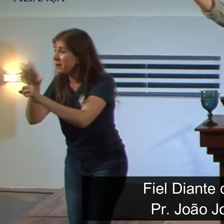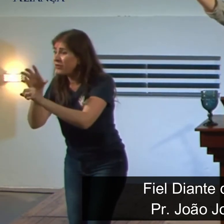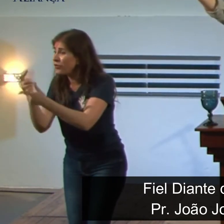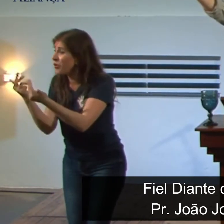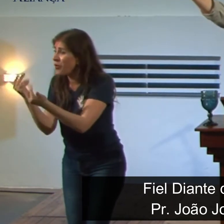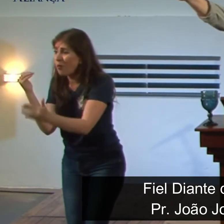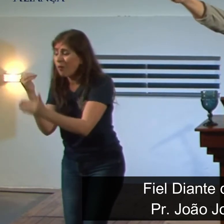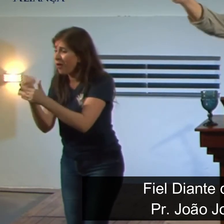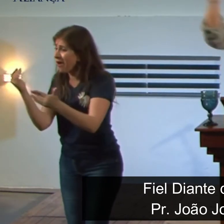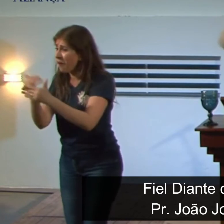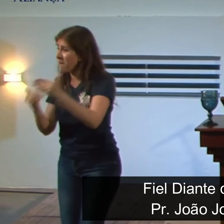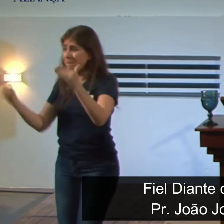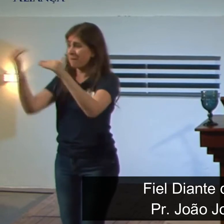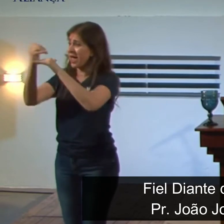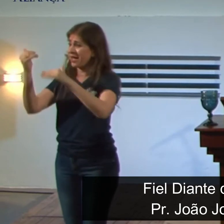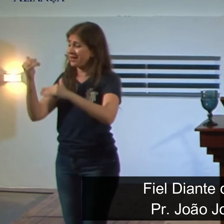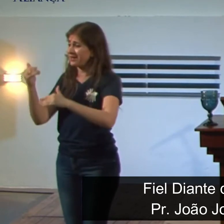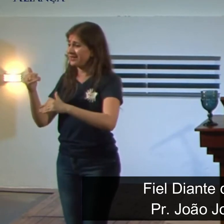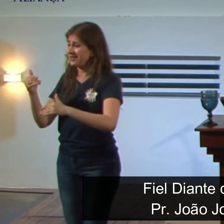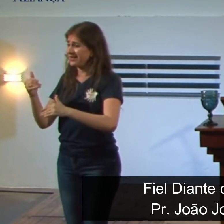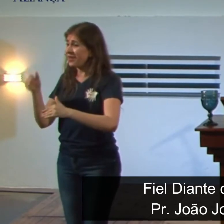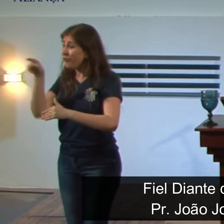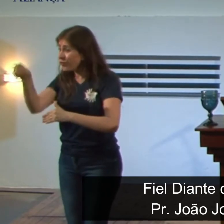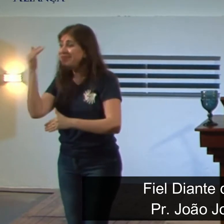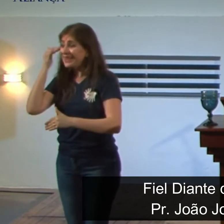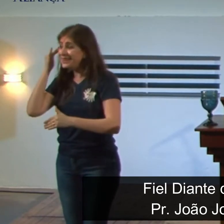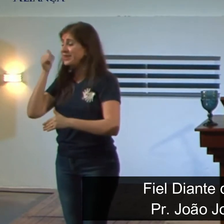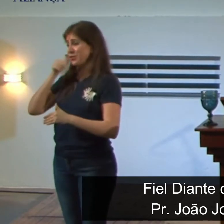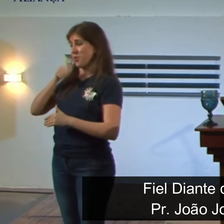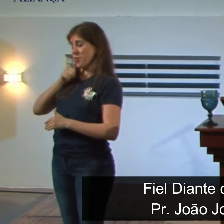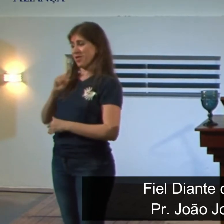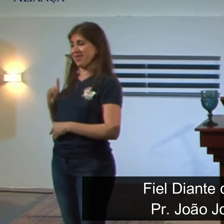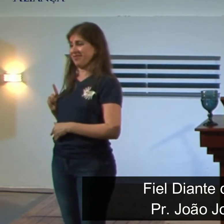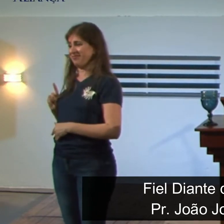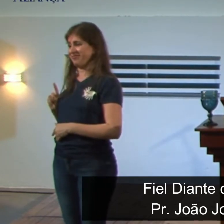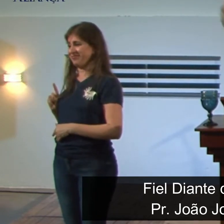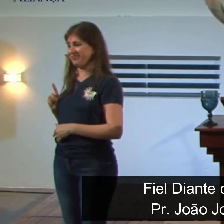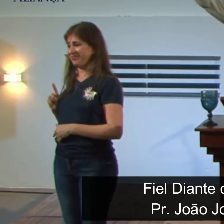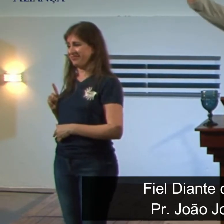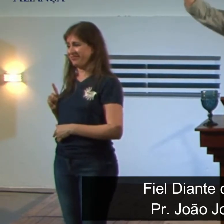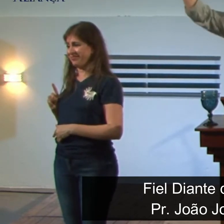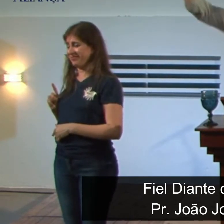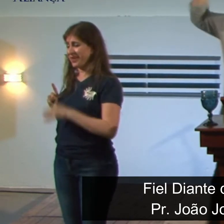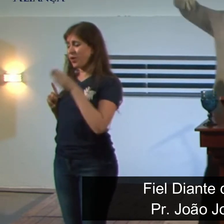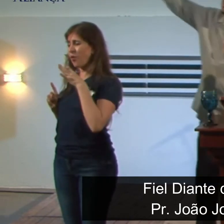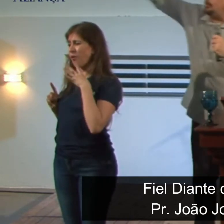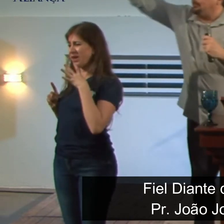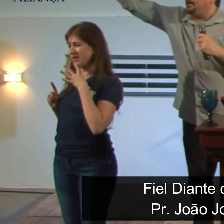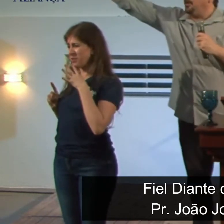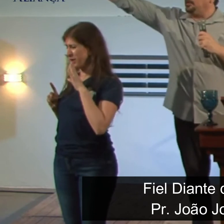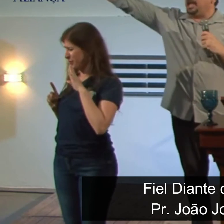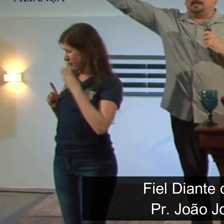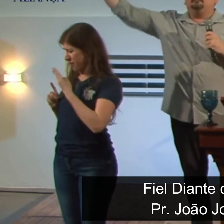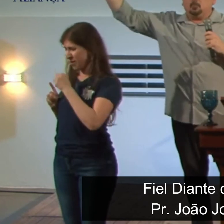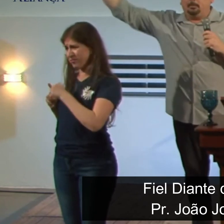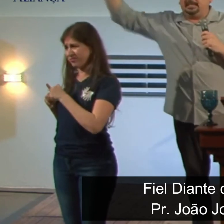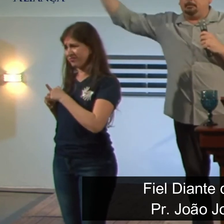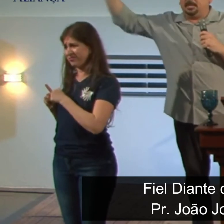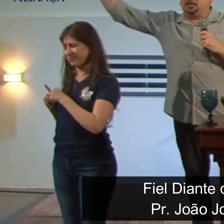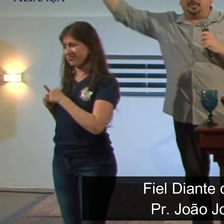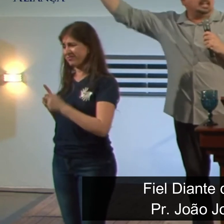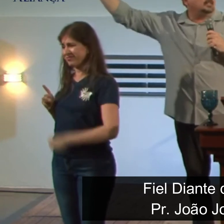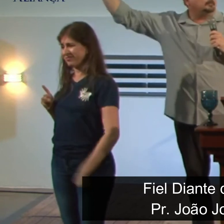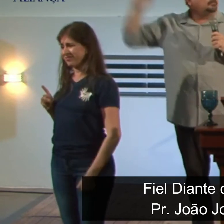dela mas ela não consegue entender o teu lado você consegue ter um conhecimento até superior dela